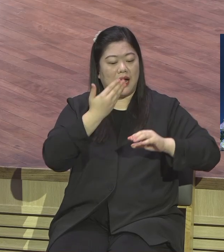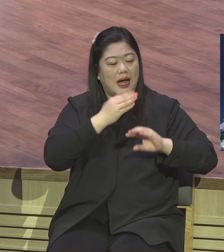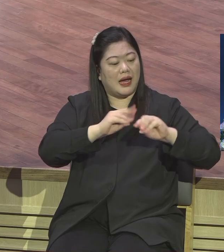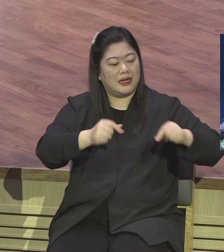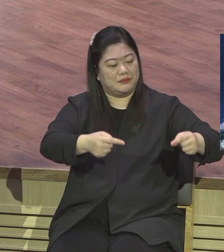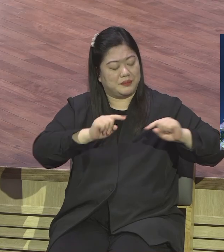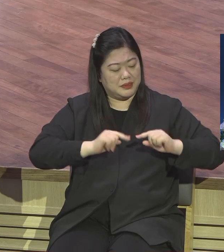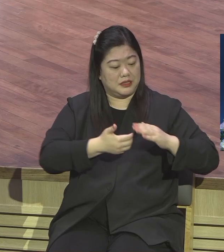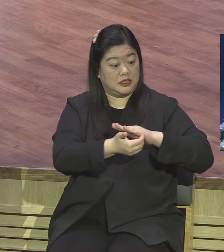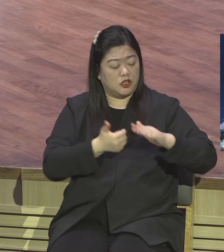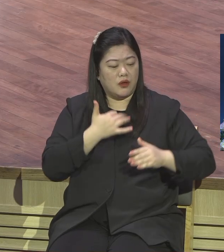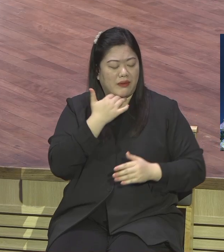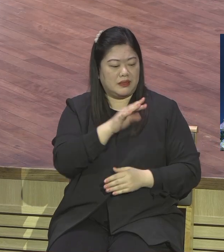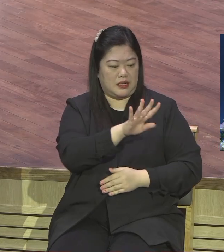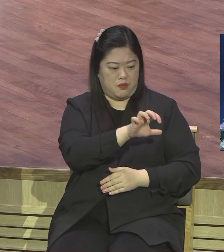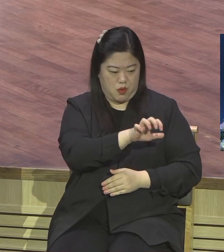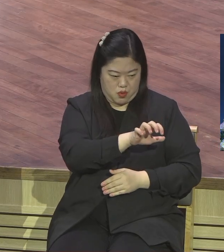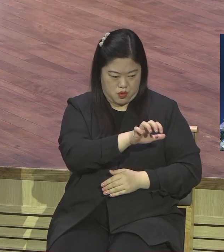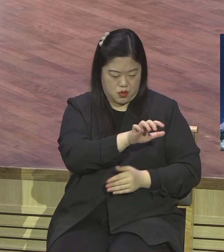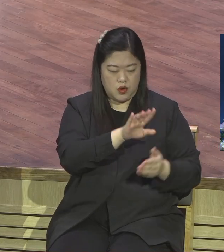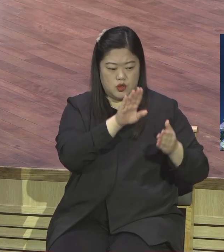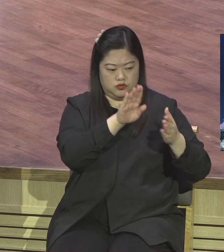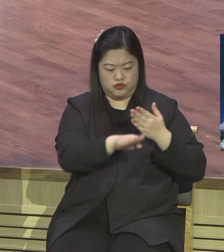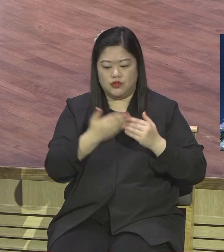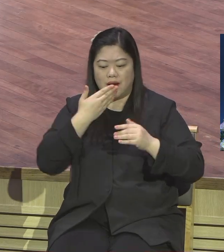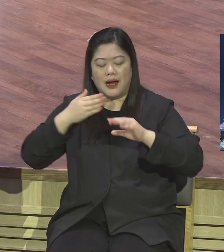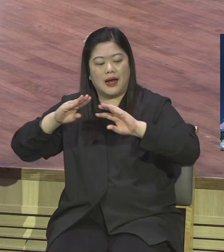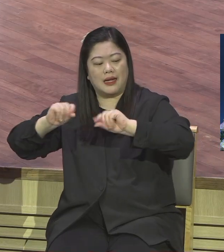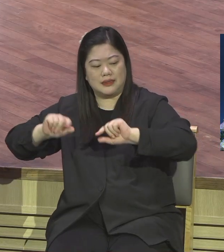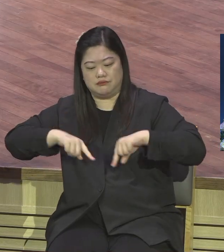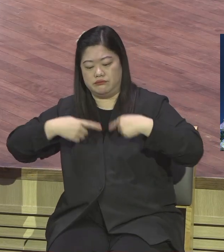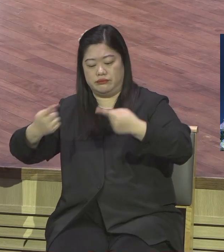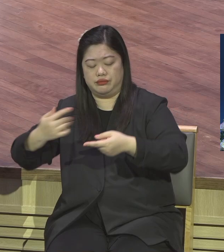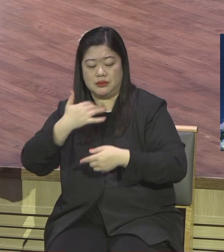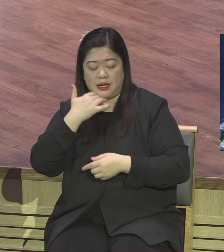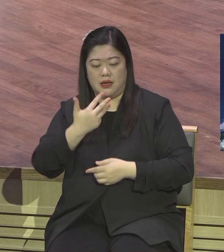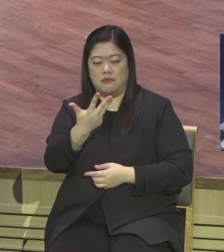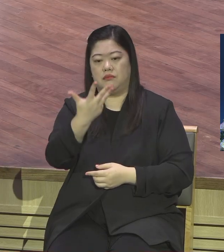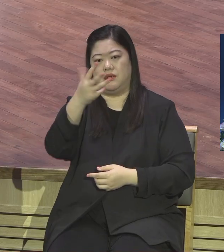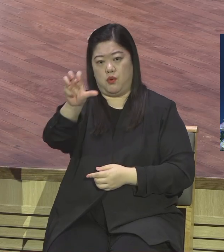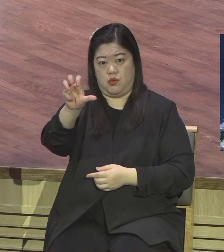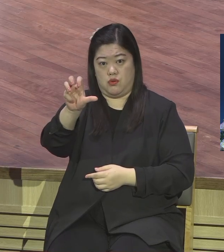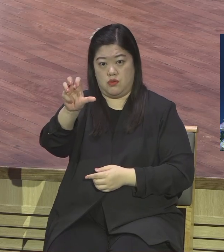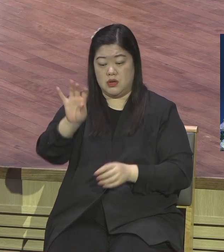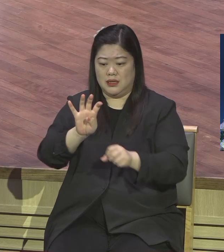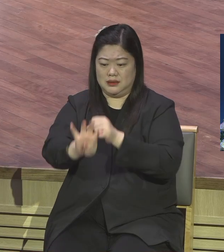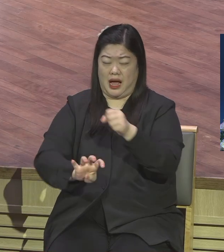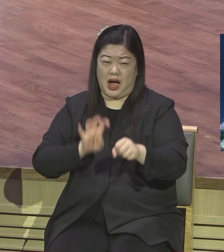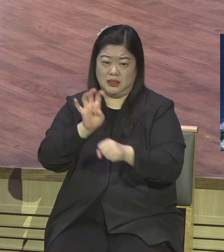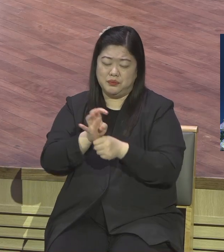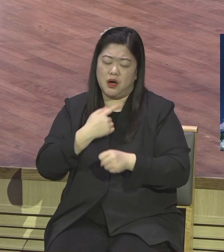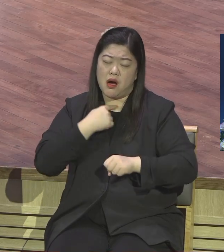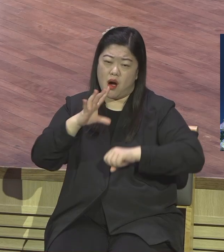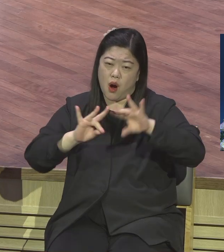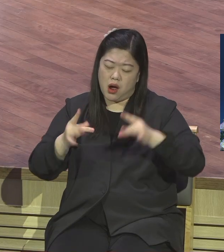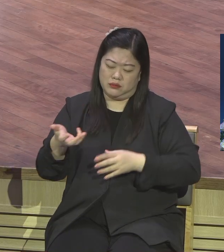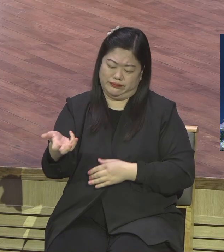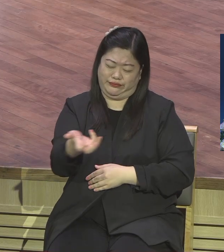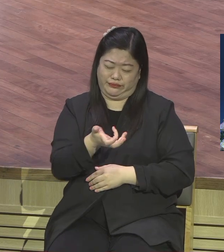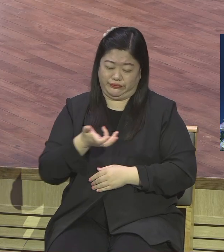처음에 근데 얼마나 갈렙이 40년 광야 생활하면서 모세 중심으로 긴장을 하면서 영적으로